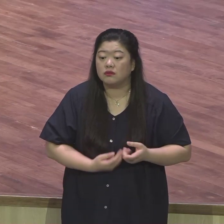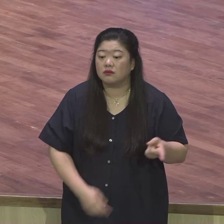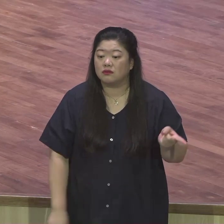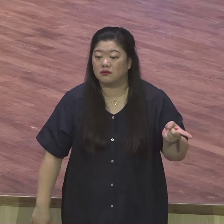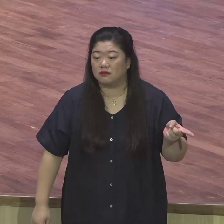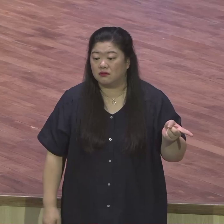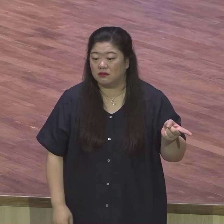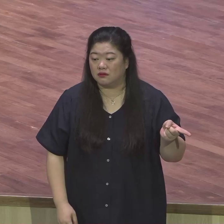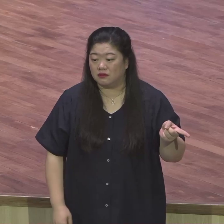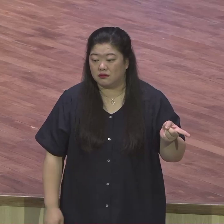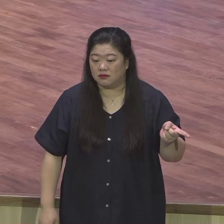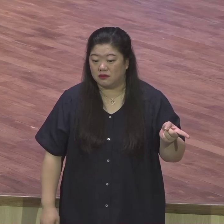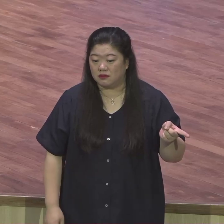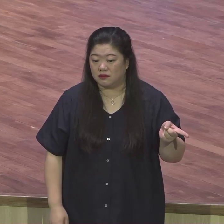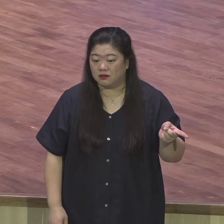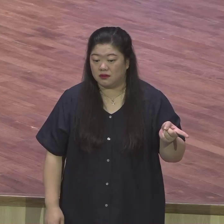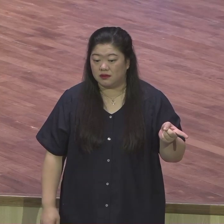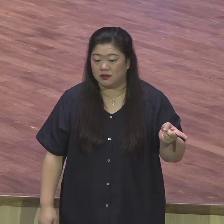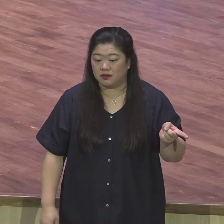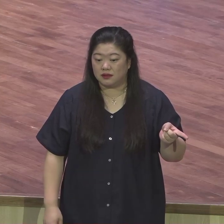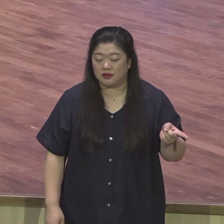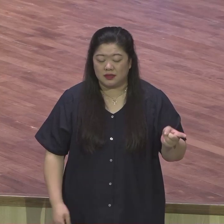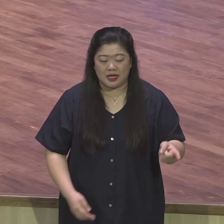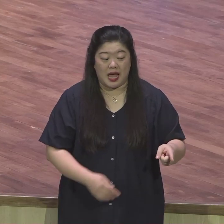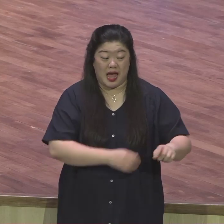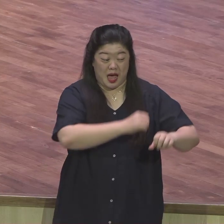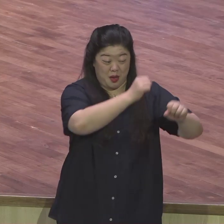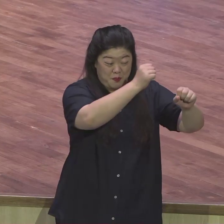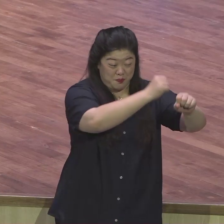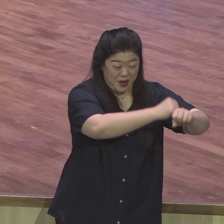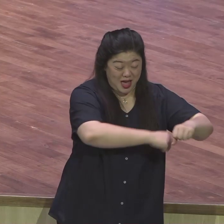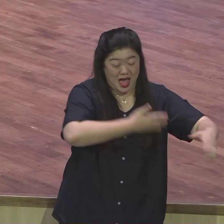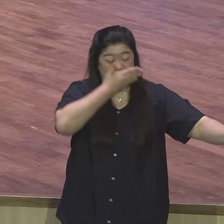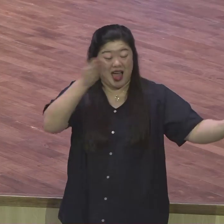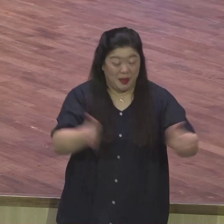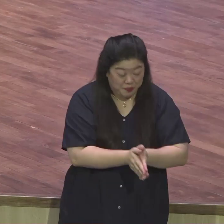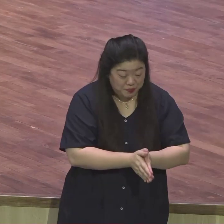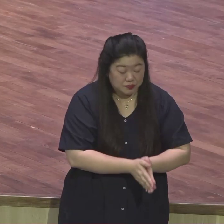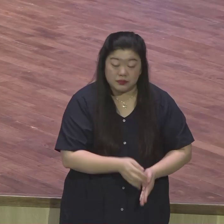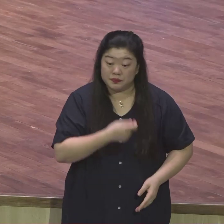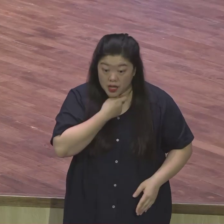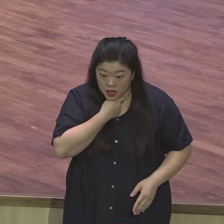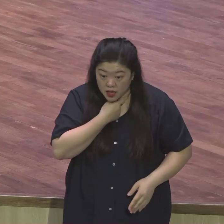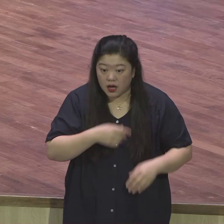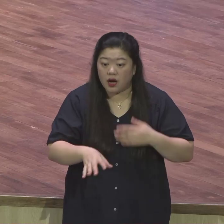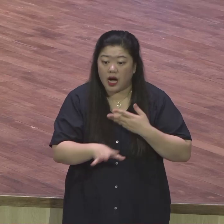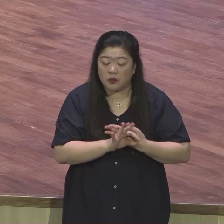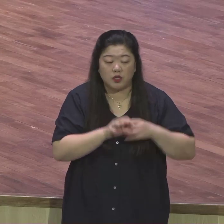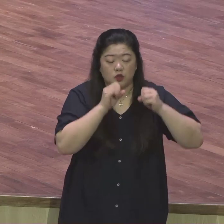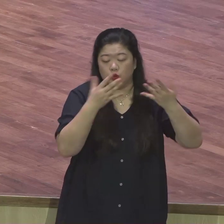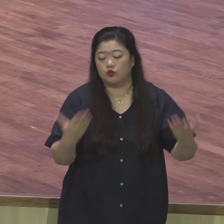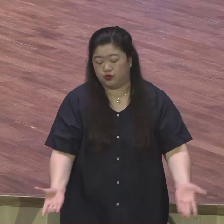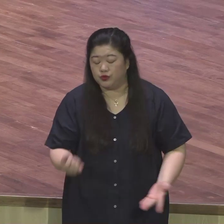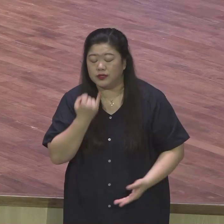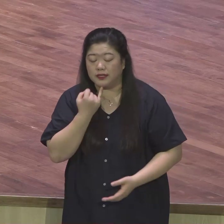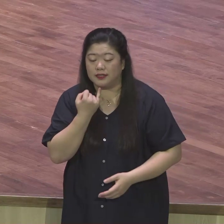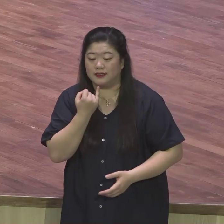같이 망하려면 그렇게 하세요. 하나님 앞에서 저는 이 말을 하려고 생각한 거 아니에요. 하나님 파악이 하셨어요.